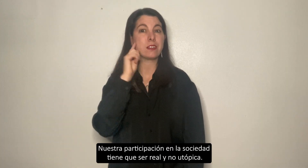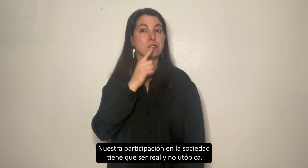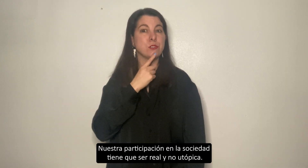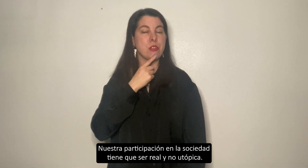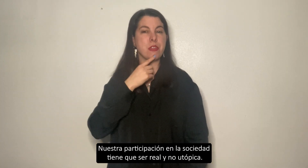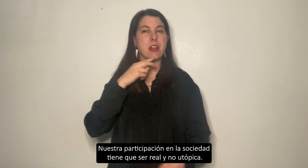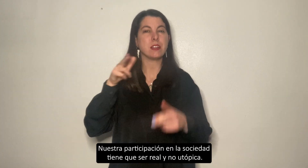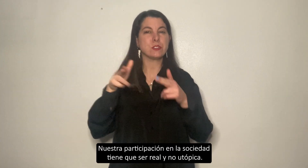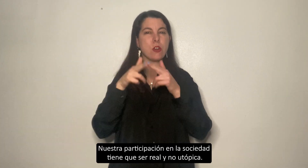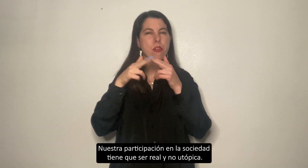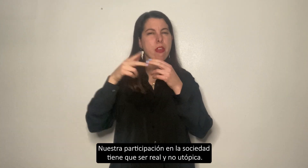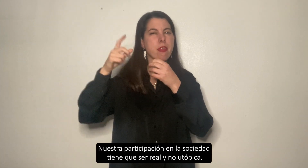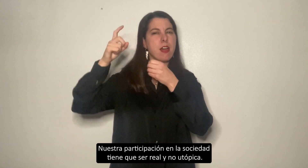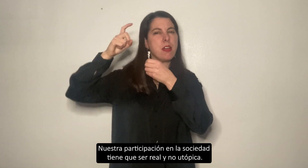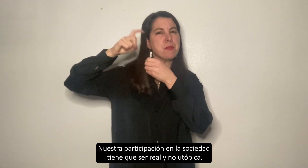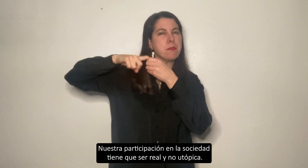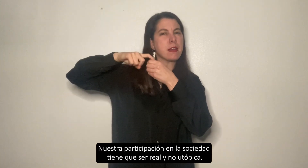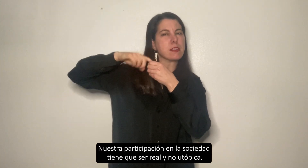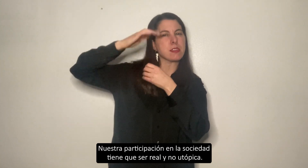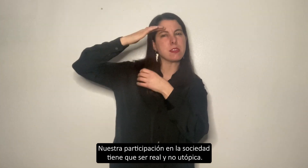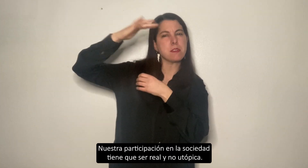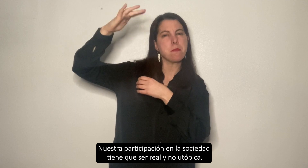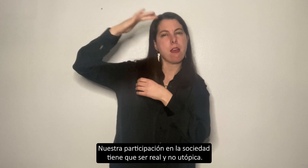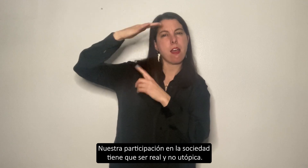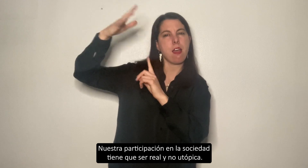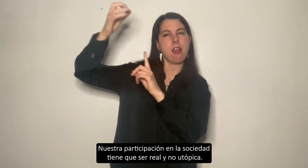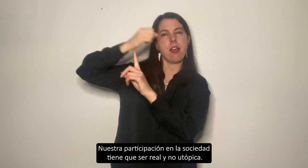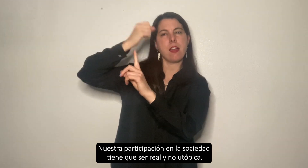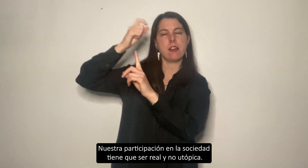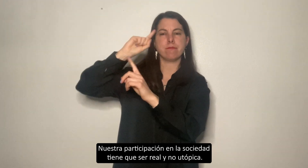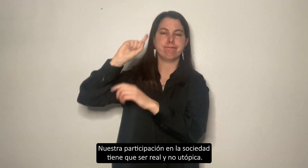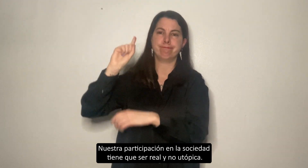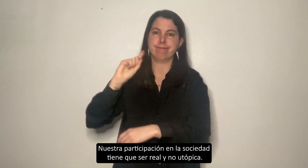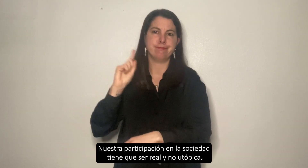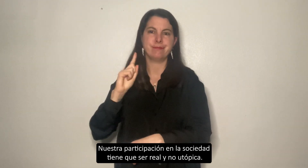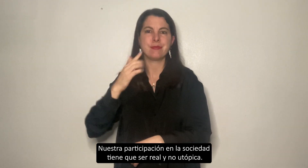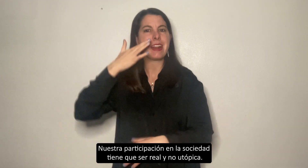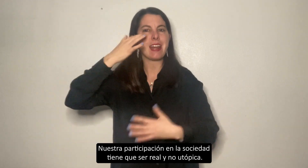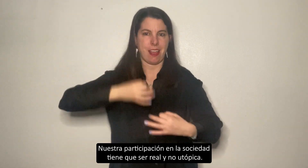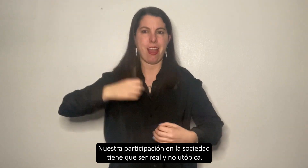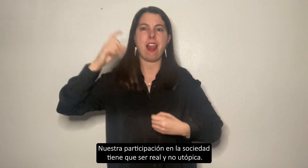Nuestra participación en la sociedad tiene que ser real y no utópica,